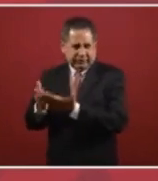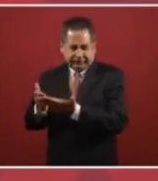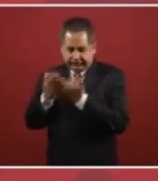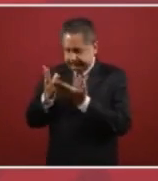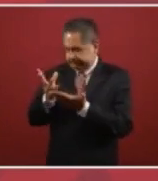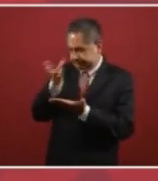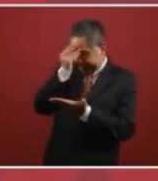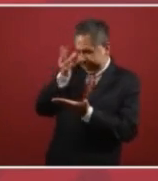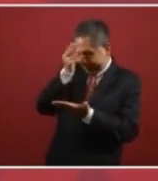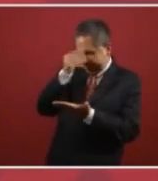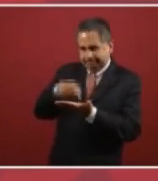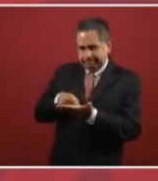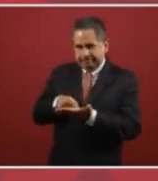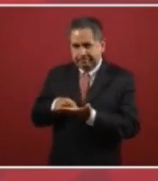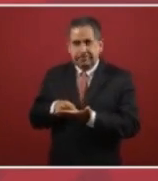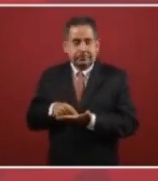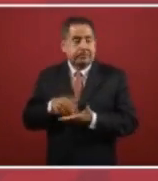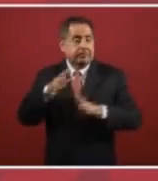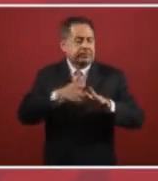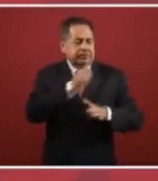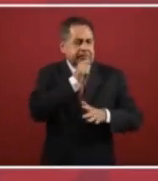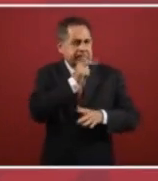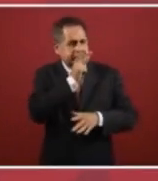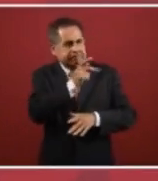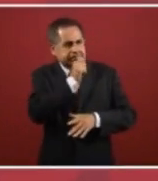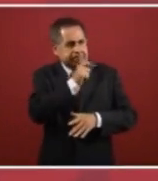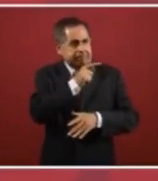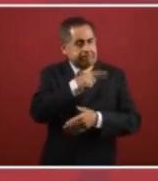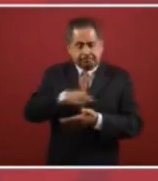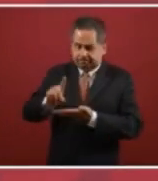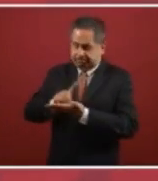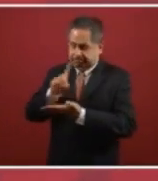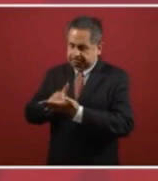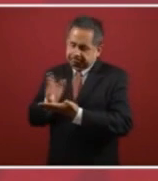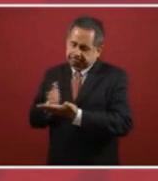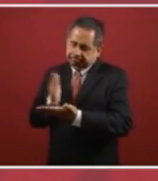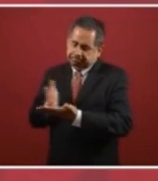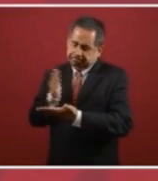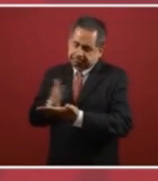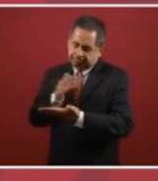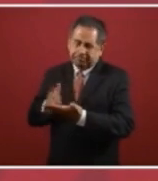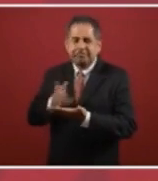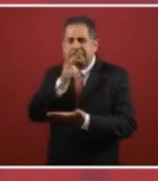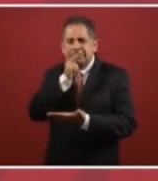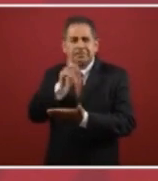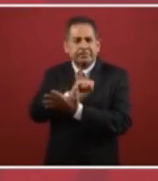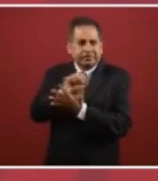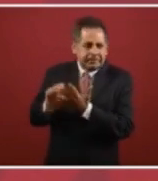tenía tenía uno que recorrer o a los diccionarios de sinónimos